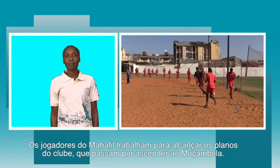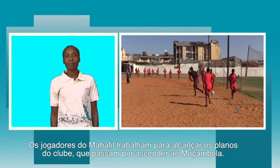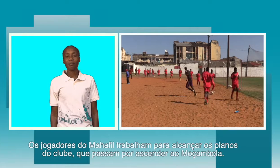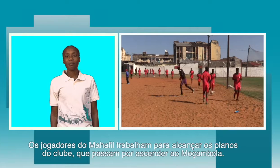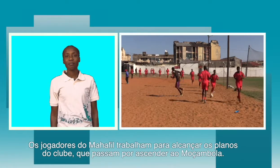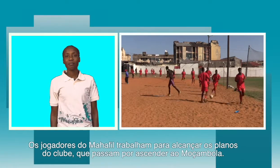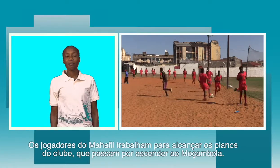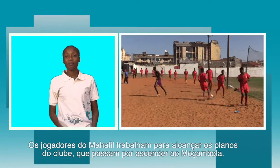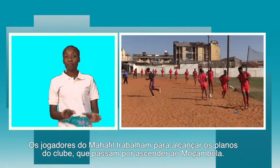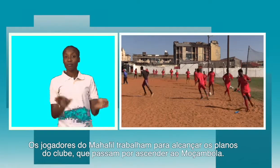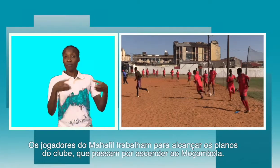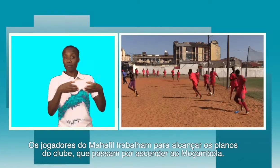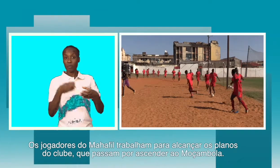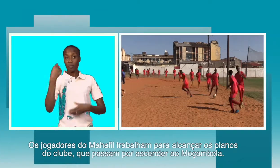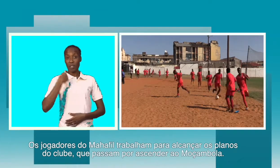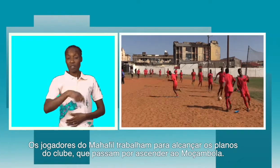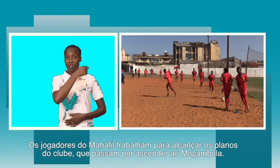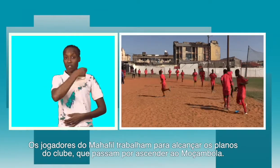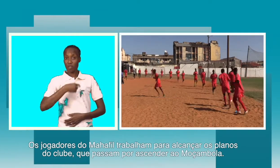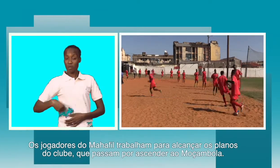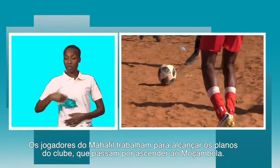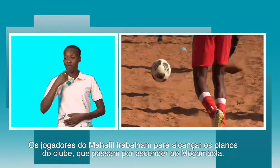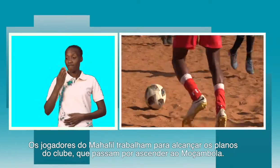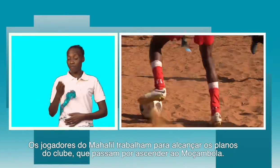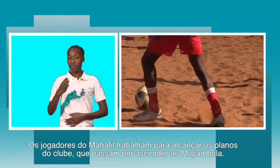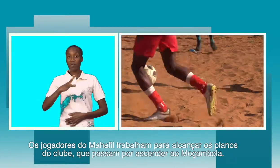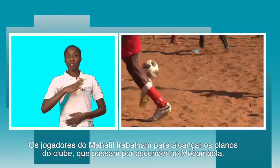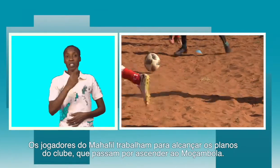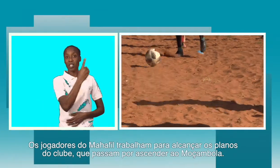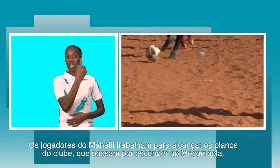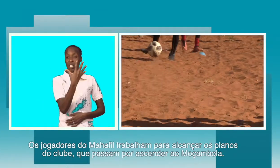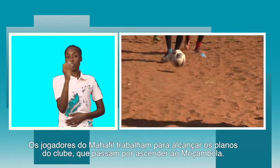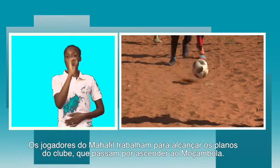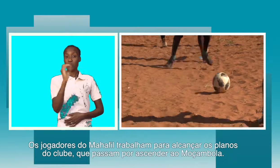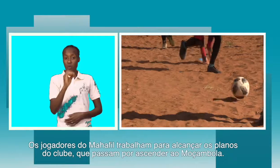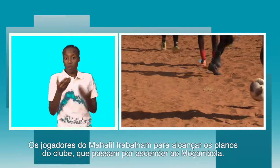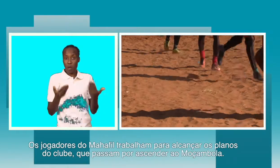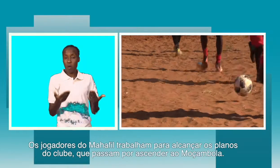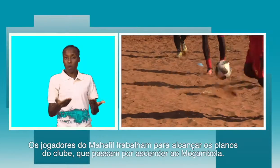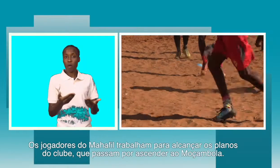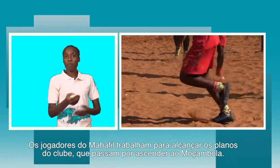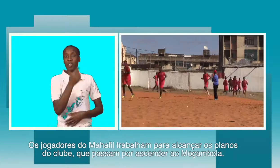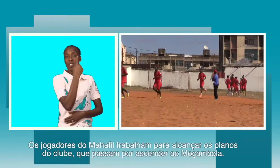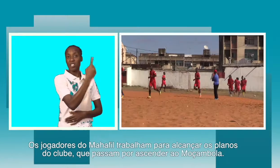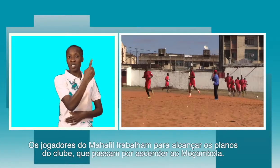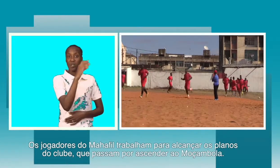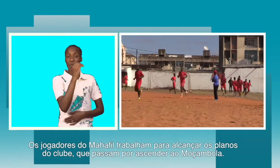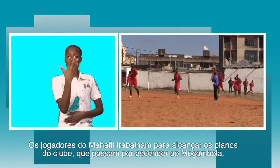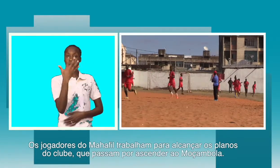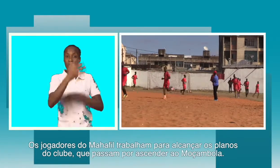jogadores de uma filha trabalham para alcançar os planos da direção, uma das quais a ascender à prova máxima do